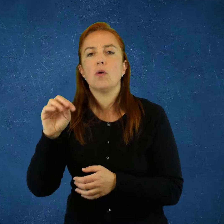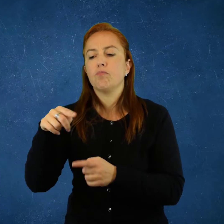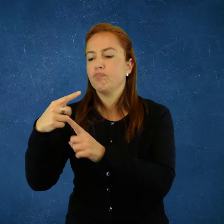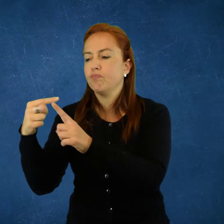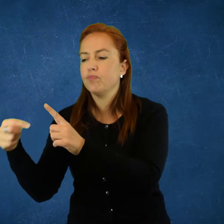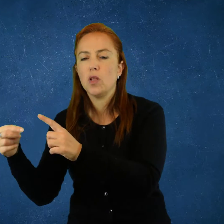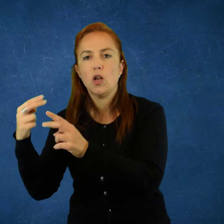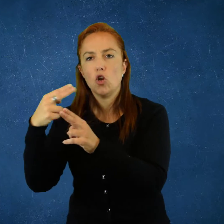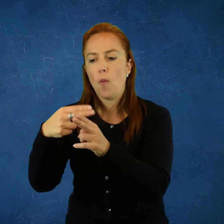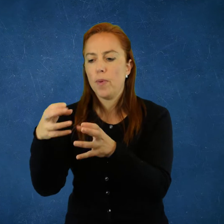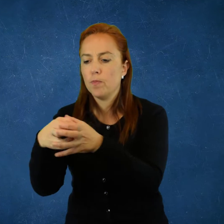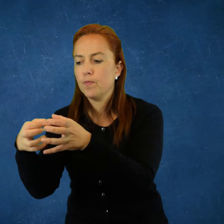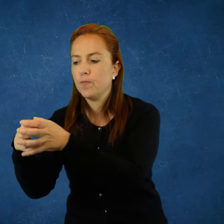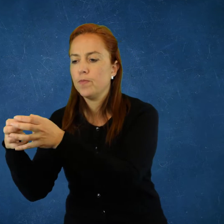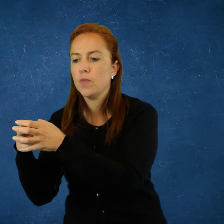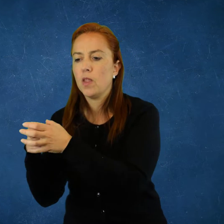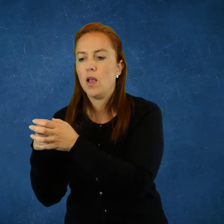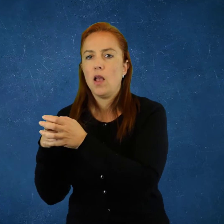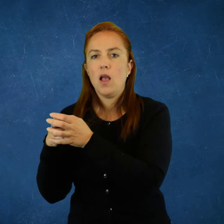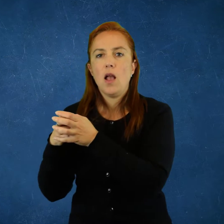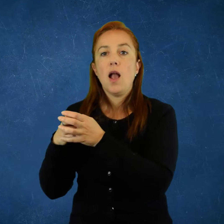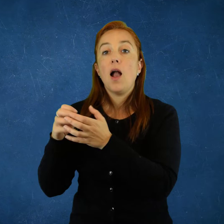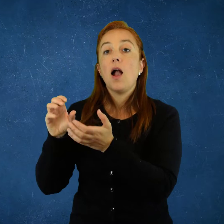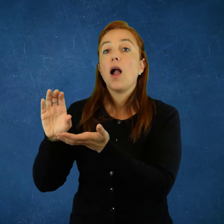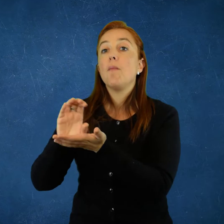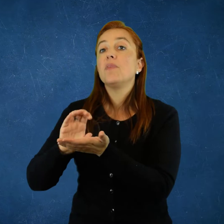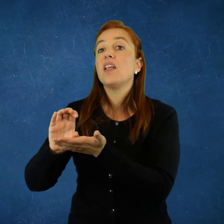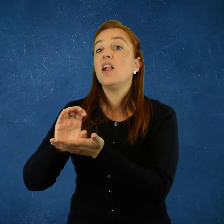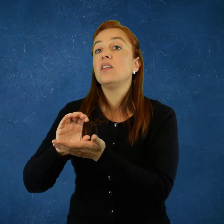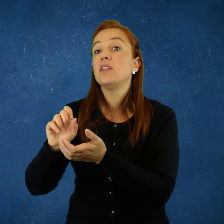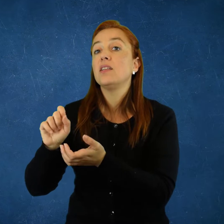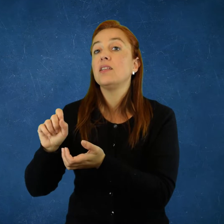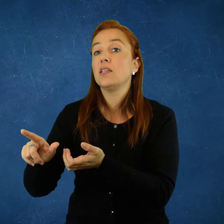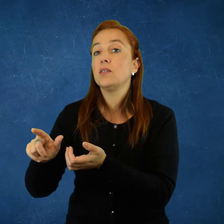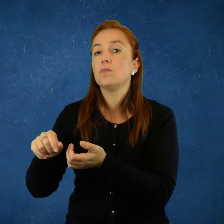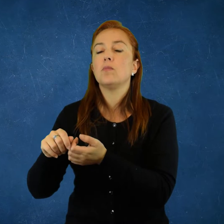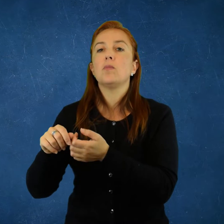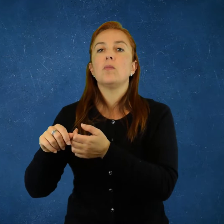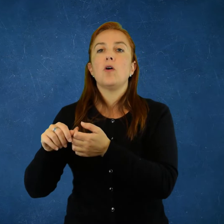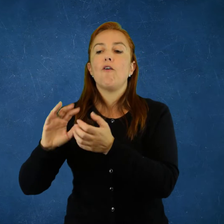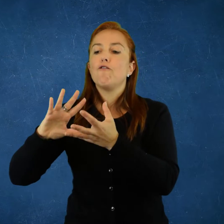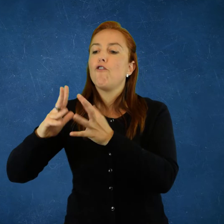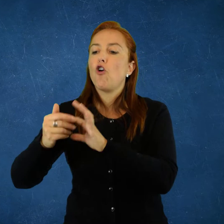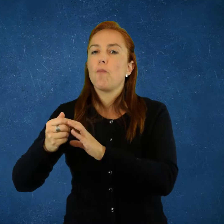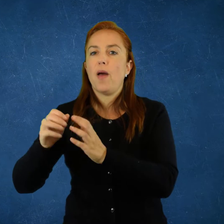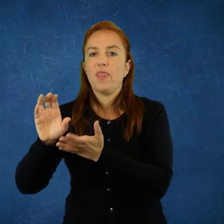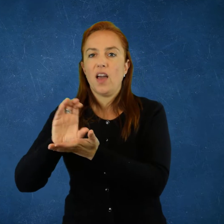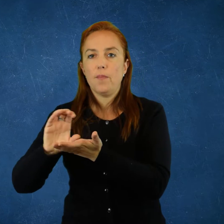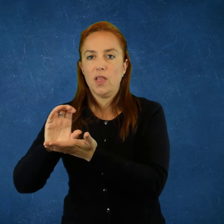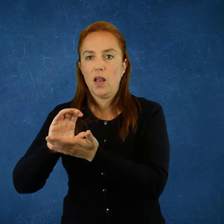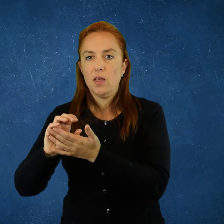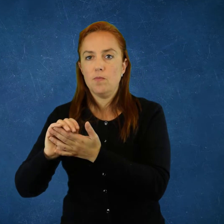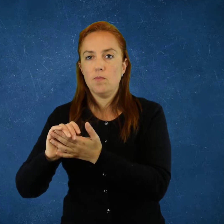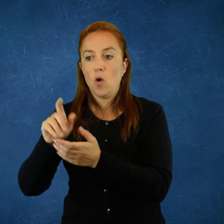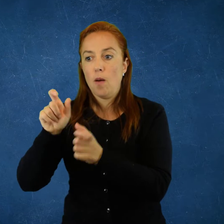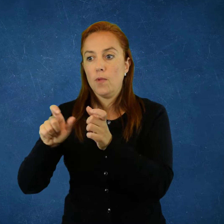buena parte de su monopolio, capitalismo monopólico, que hacía que la sociedad